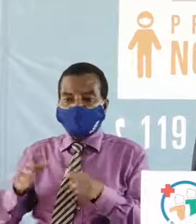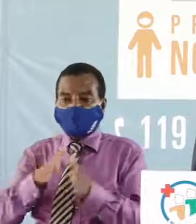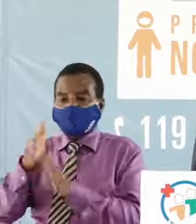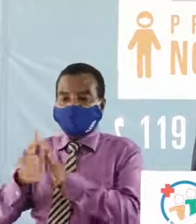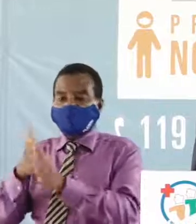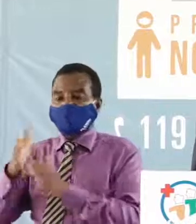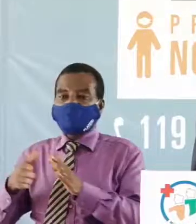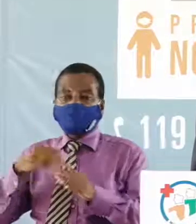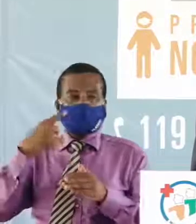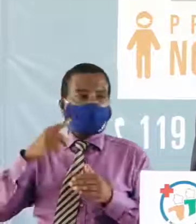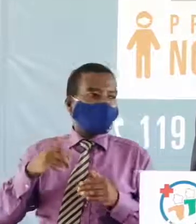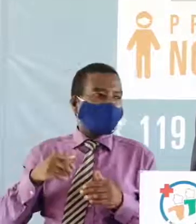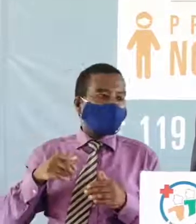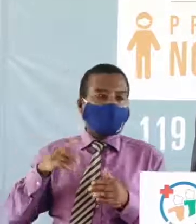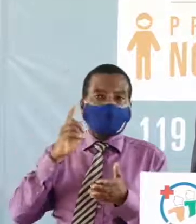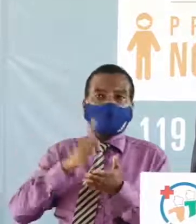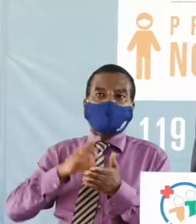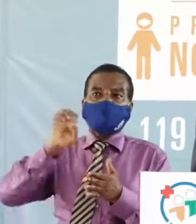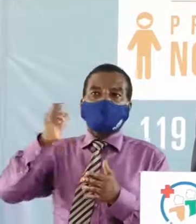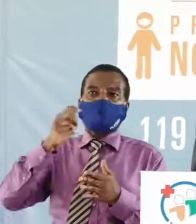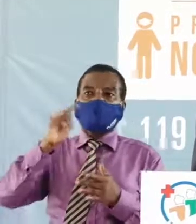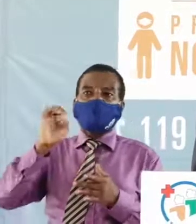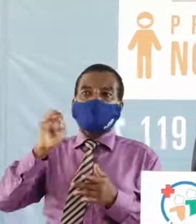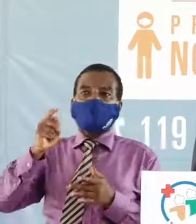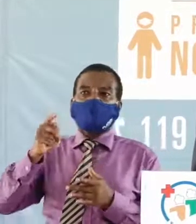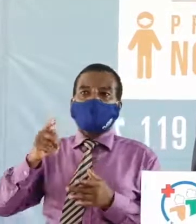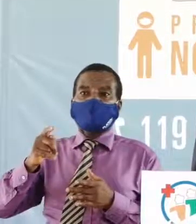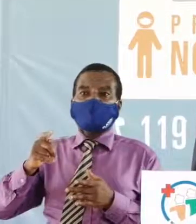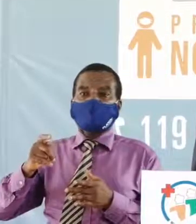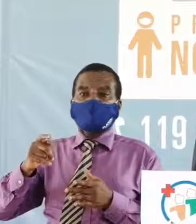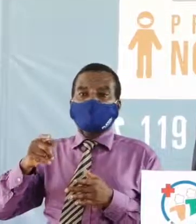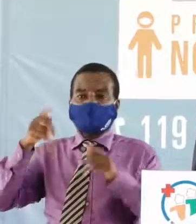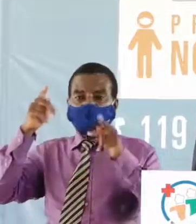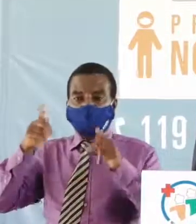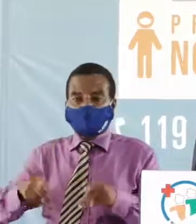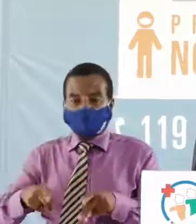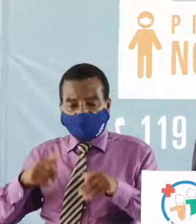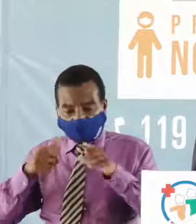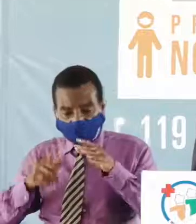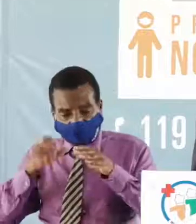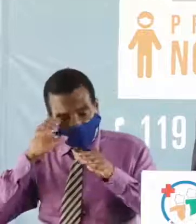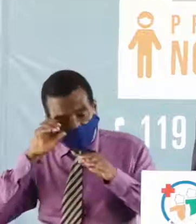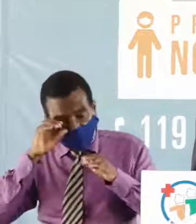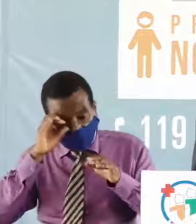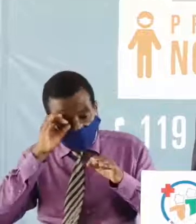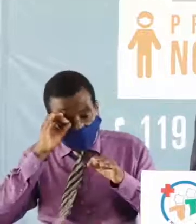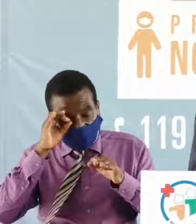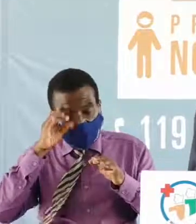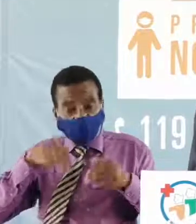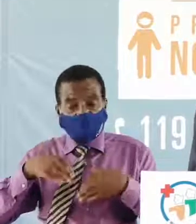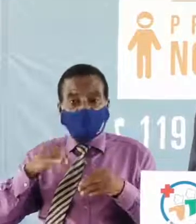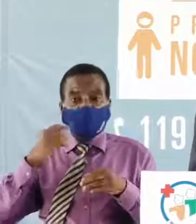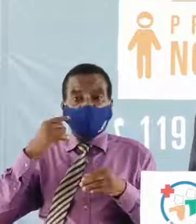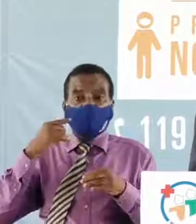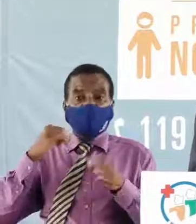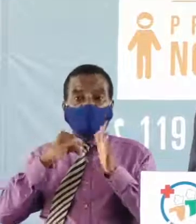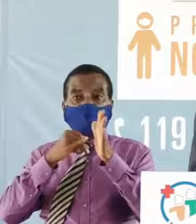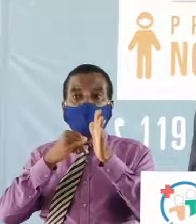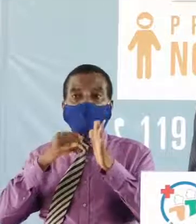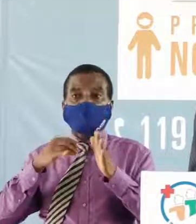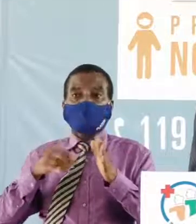me rassure docteur Edith des cas suspects de Covid-19 ont été signalés